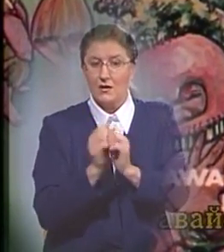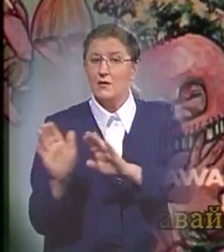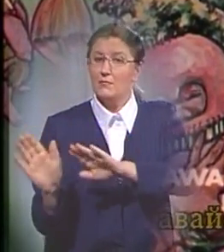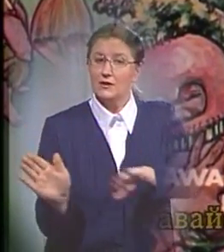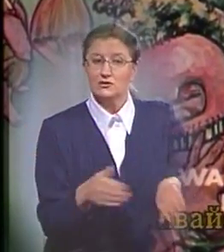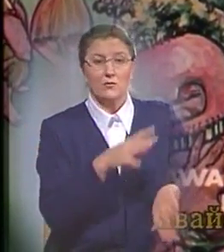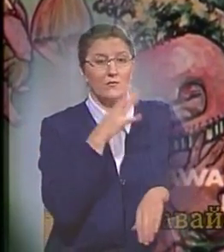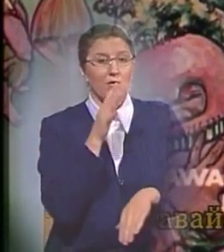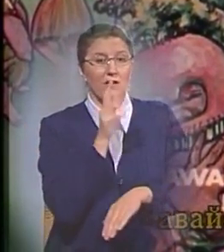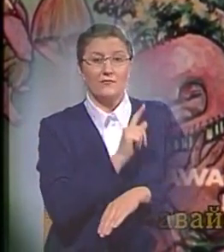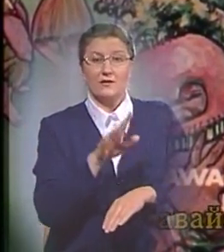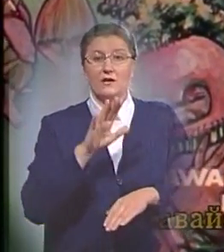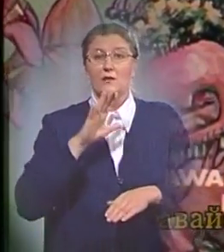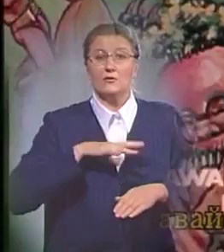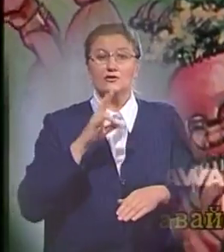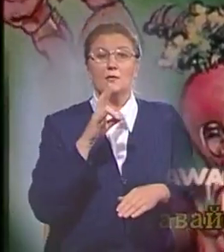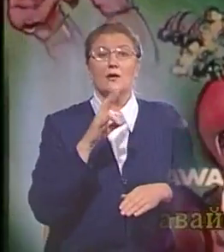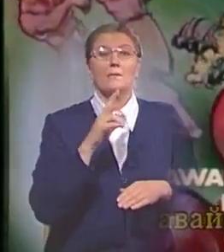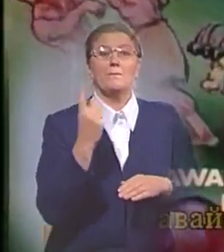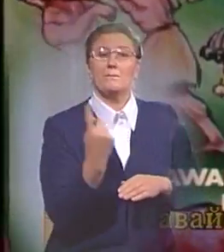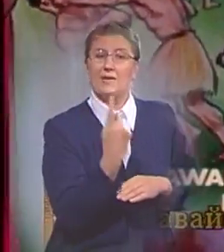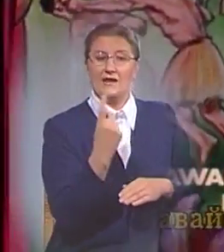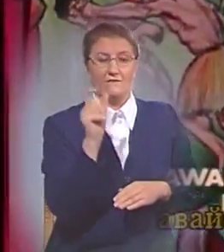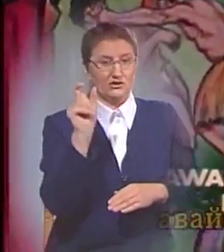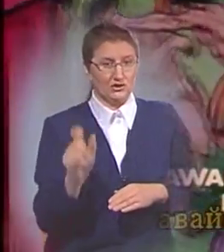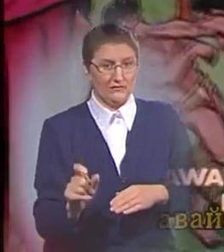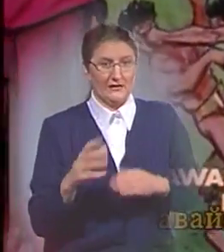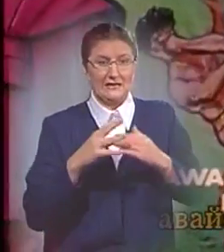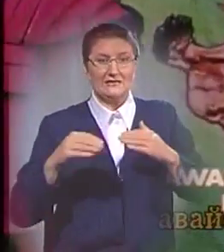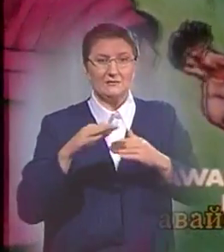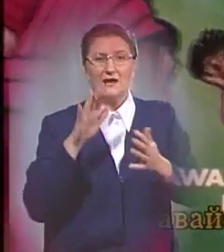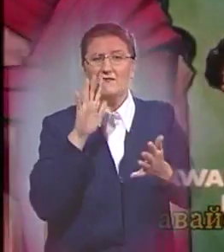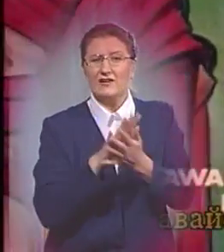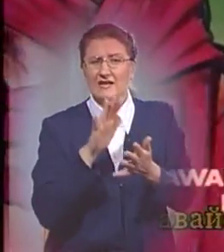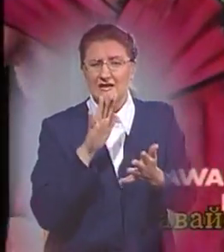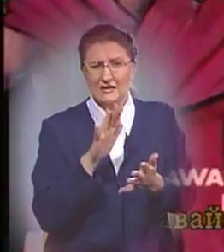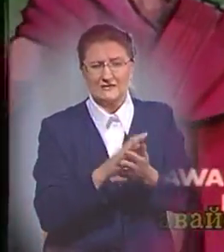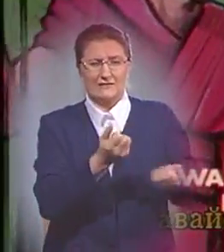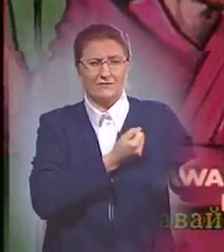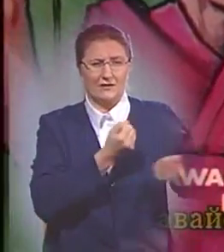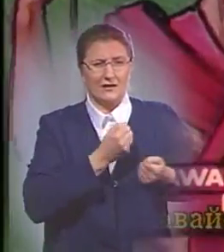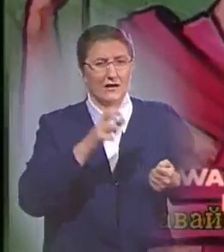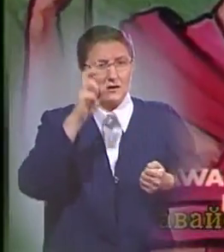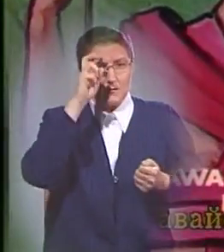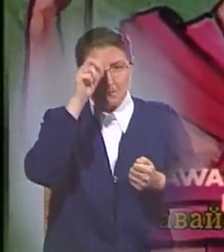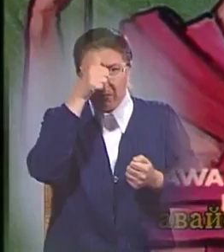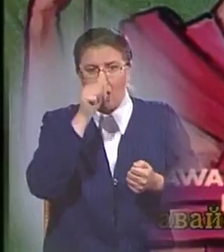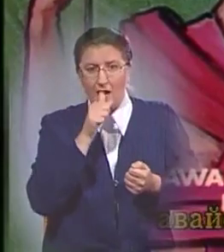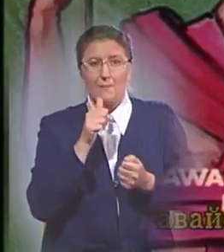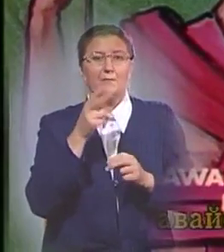времени после Кумуху Нуа, первого человека. Земля погрязла в грехе, и богам перестали поклоняться. Один